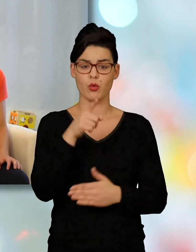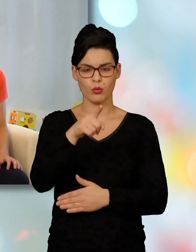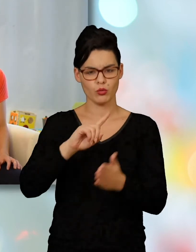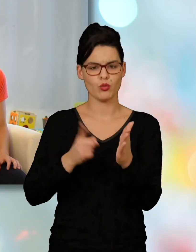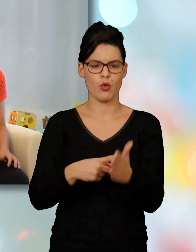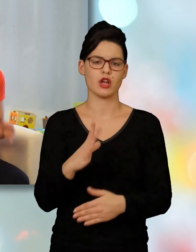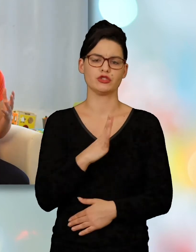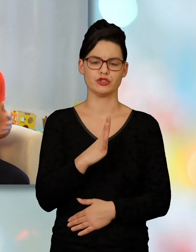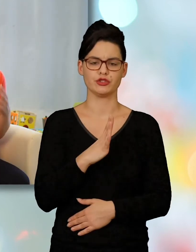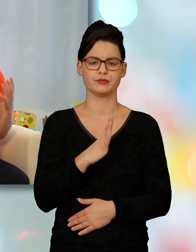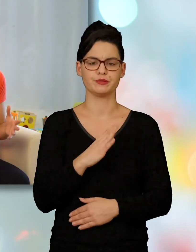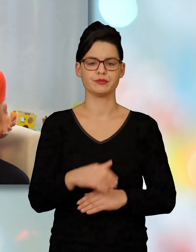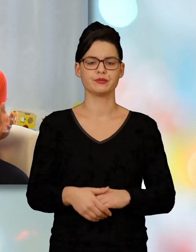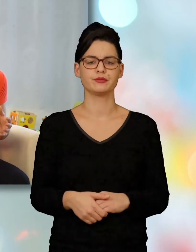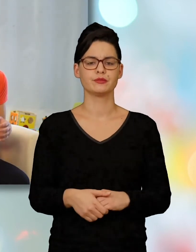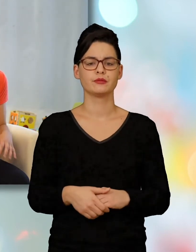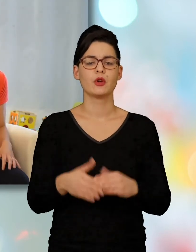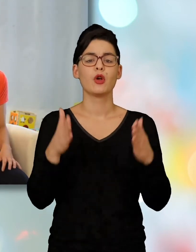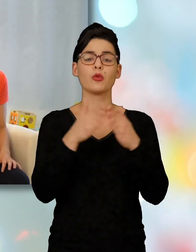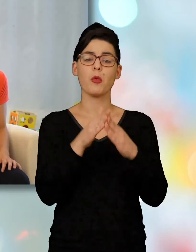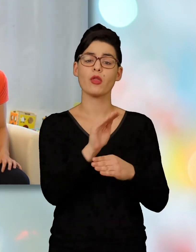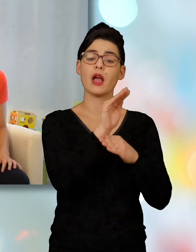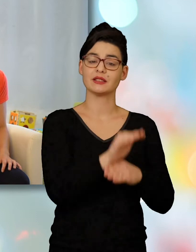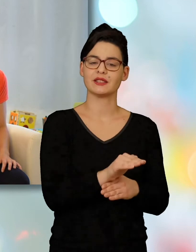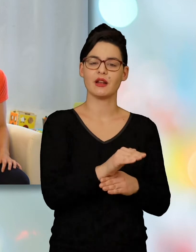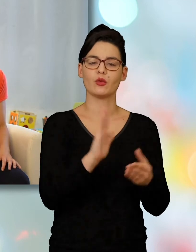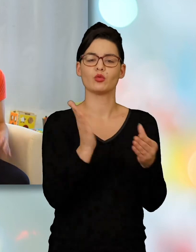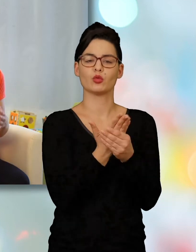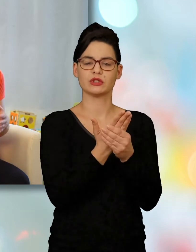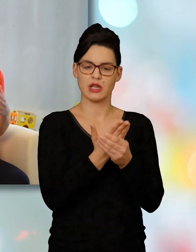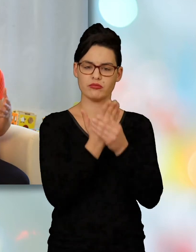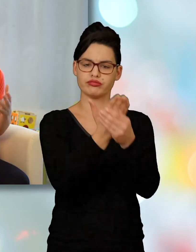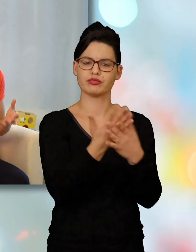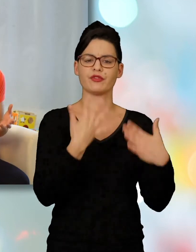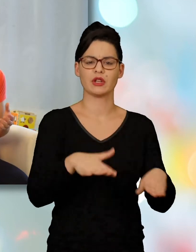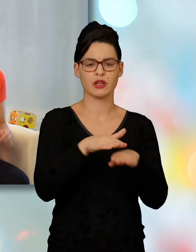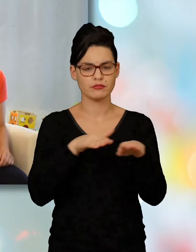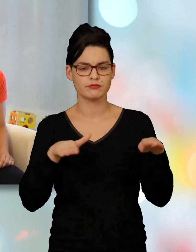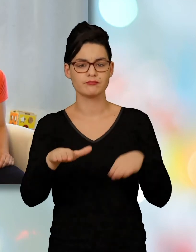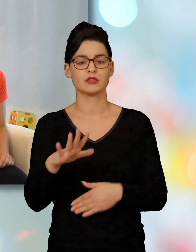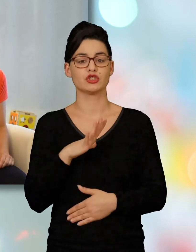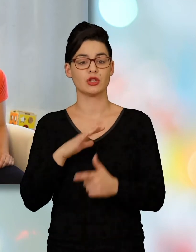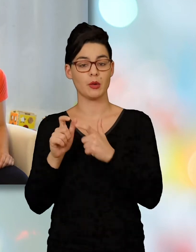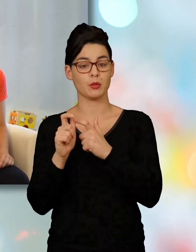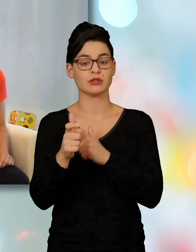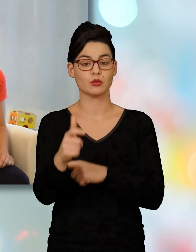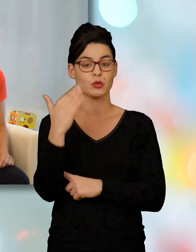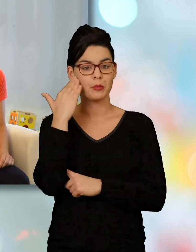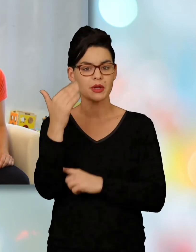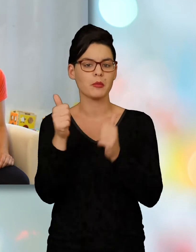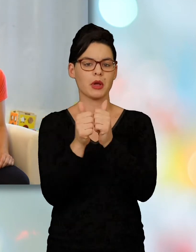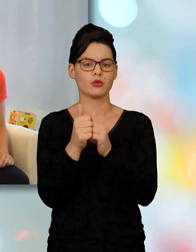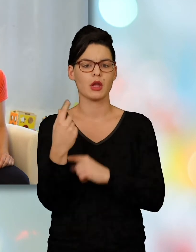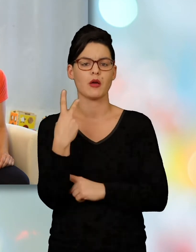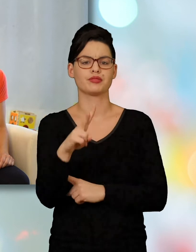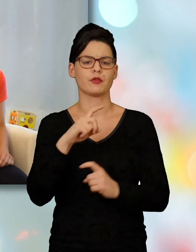ces situations, vous avez des droits. Vous avez fait une demande d'asile. Votre partenaire